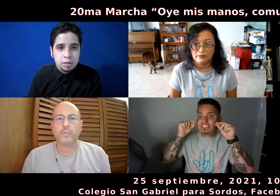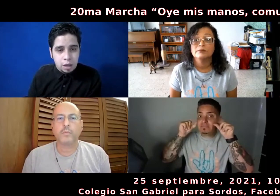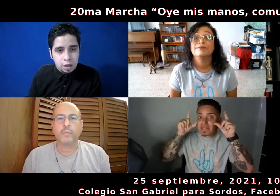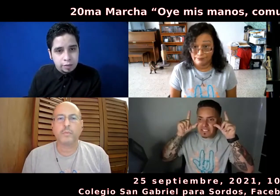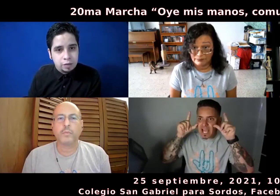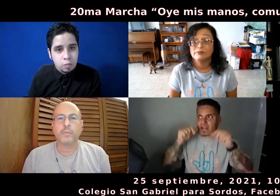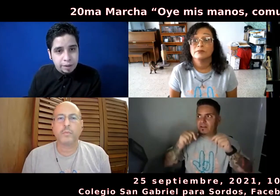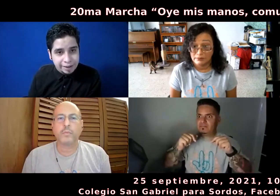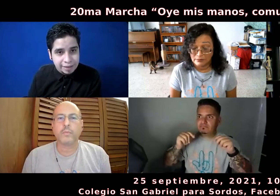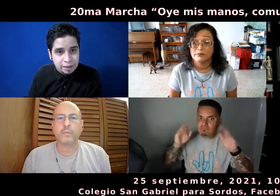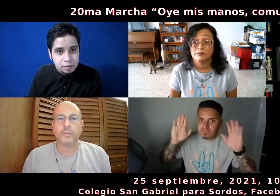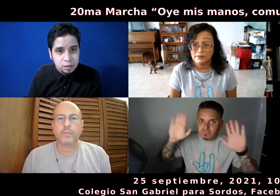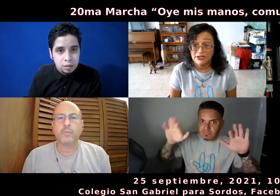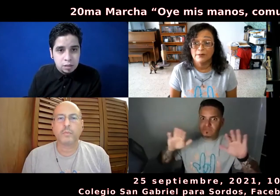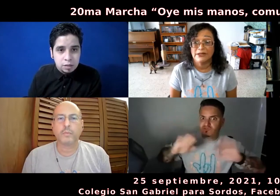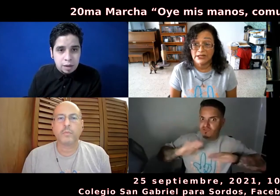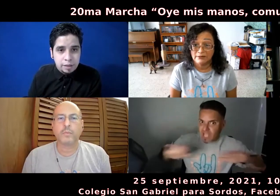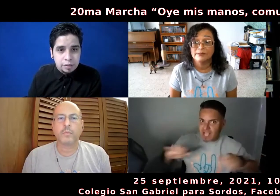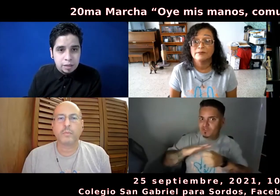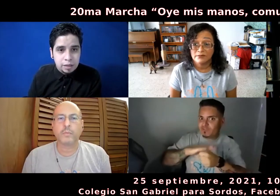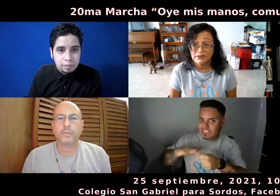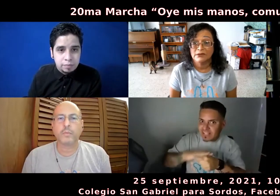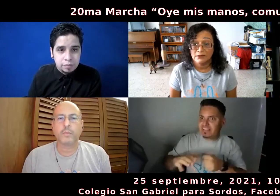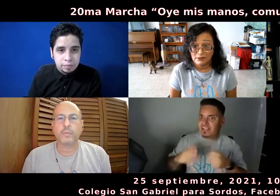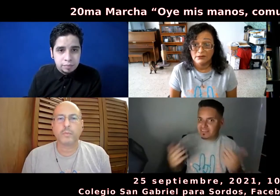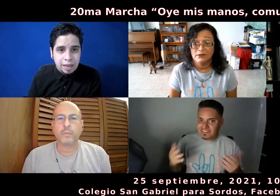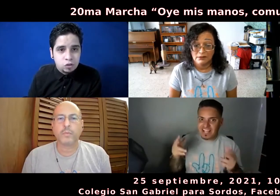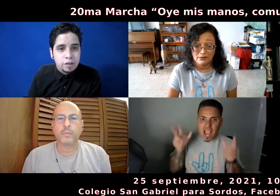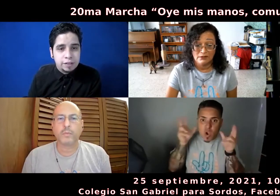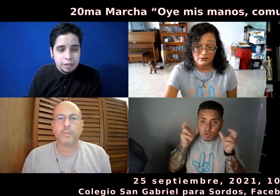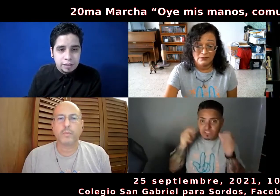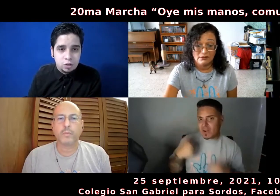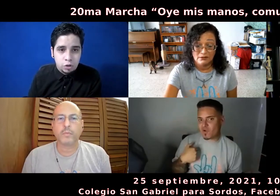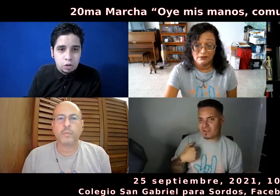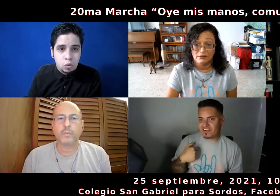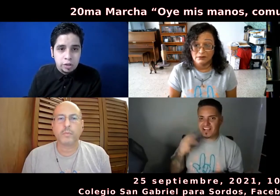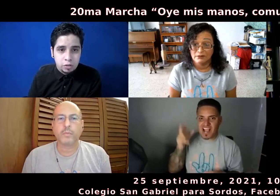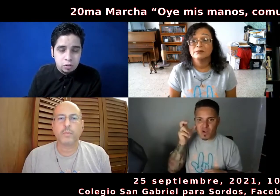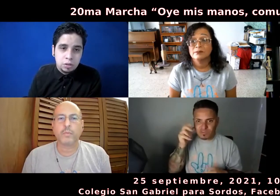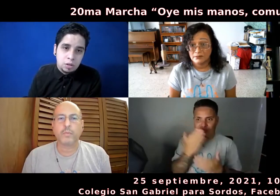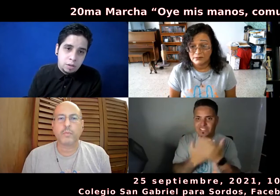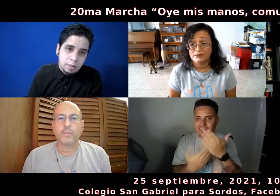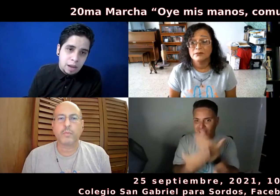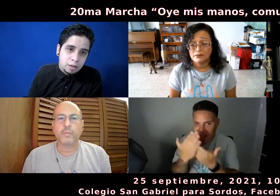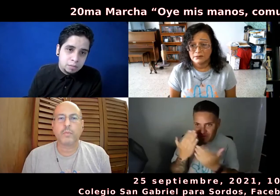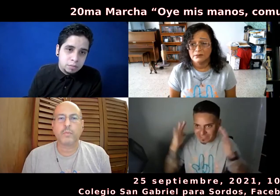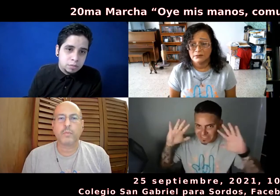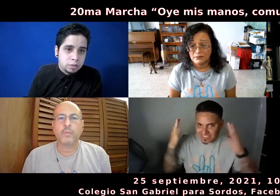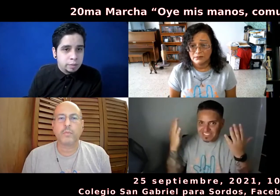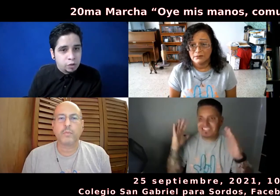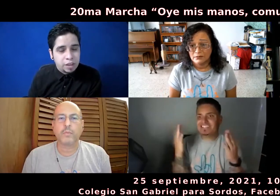de sorpresa, realmente ya es suficiente de todo esto que está ocurriendo, ¿verdad? Por eso se